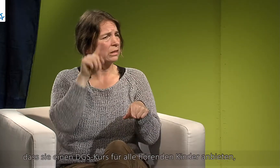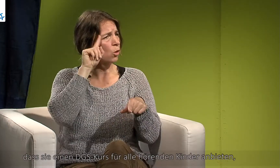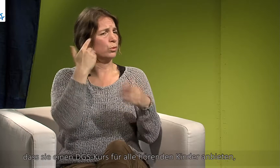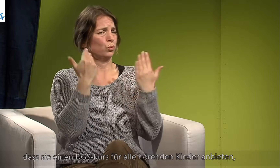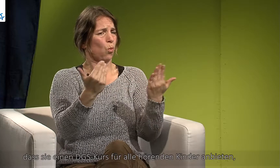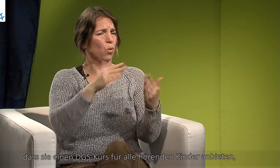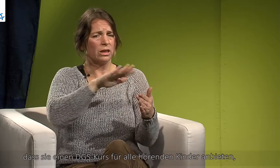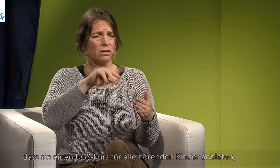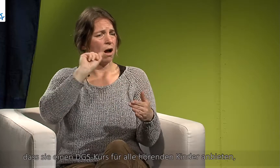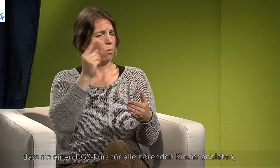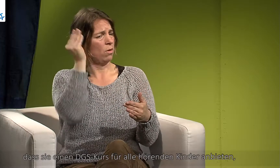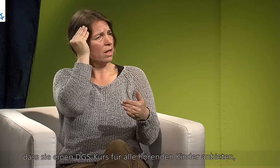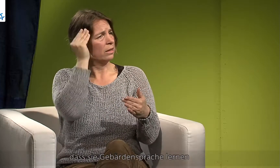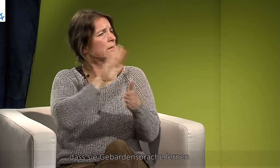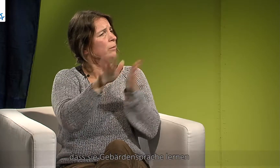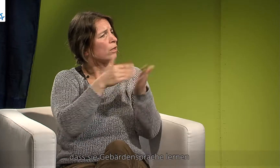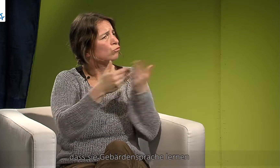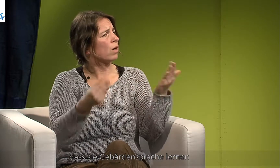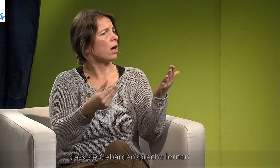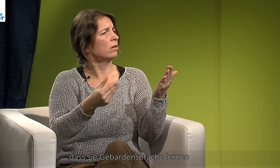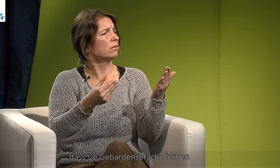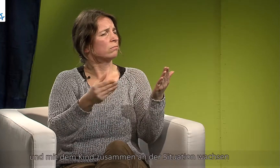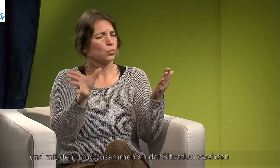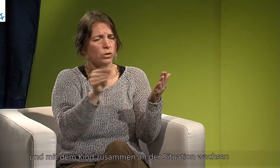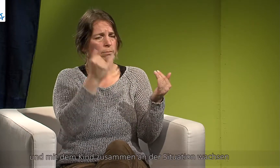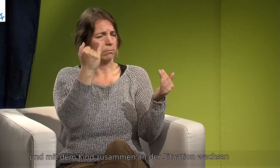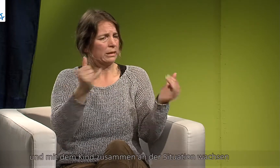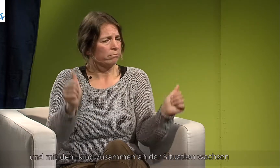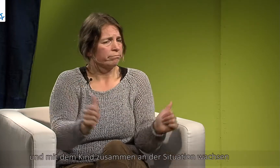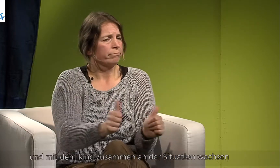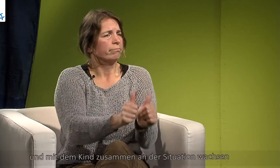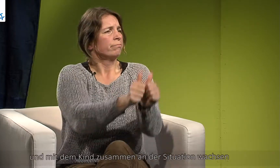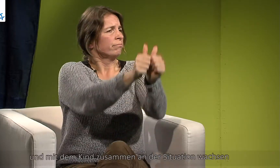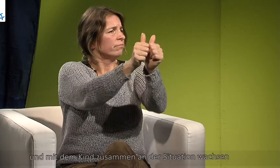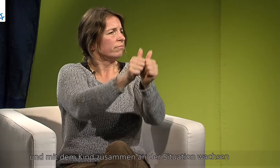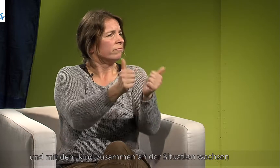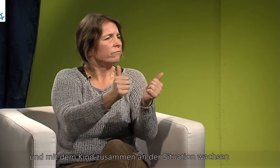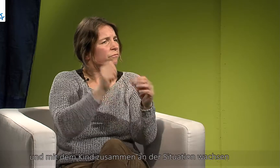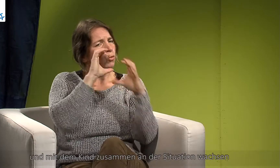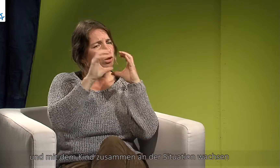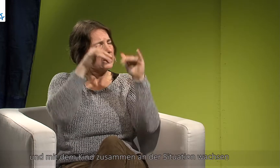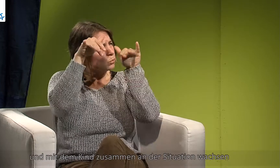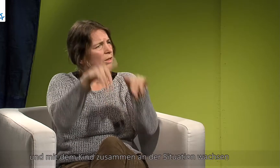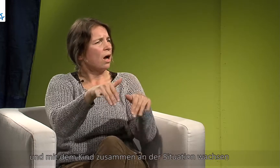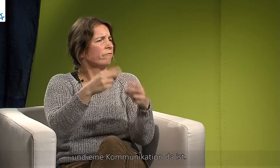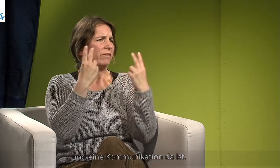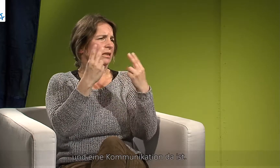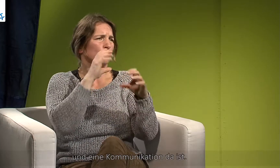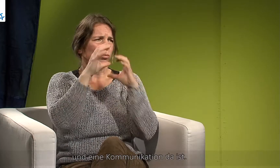für alle hörenden Kinder anbieten, dass sie Gebärdensprache lernen und auch mit dem Kind zusammen daran an der Situation wachsen und eine Kommunikation da